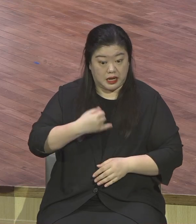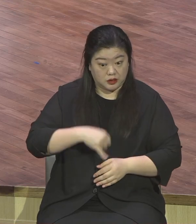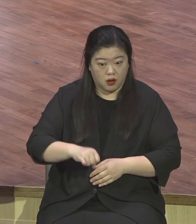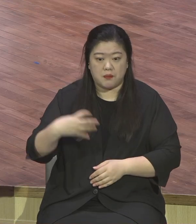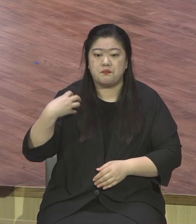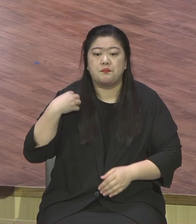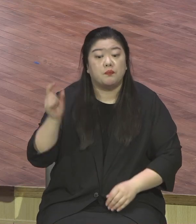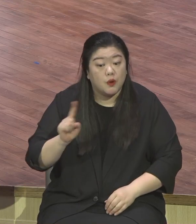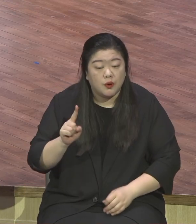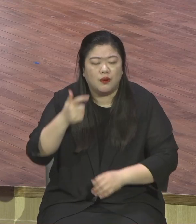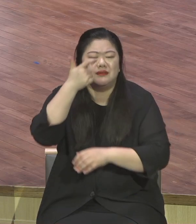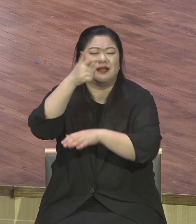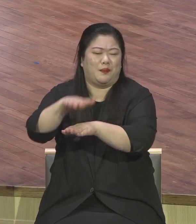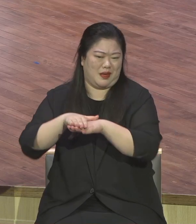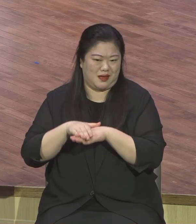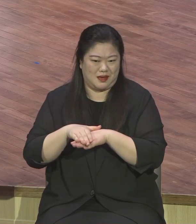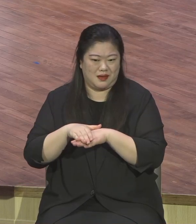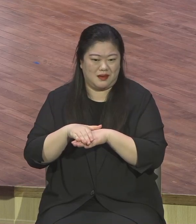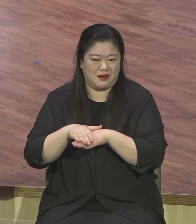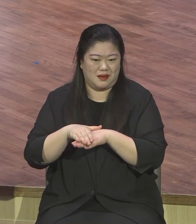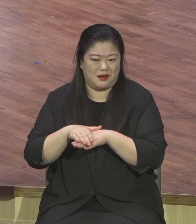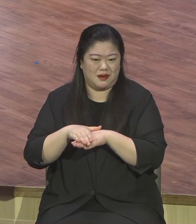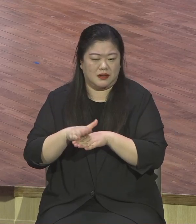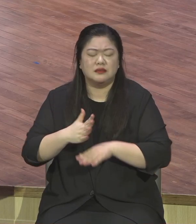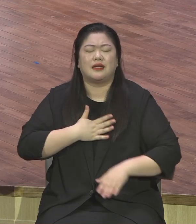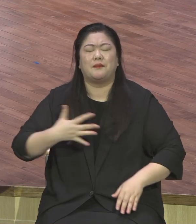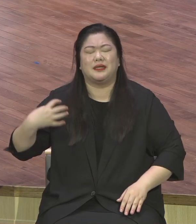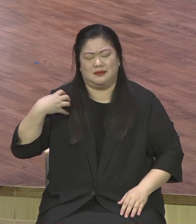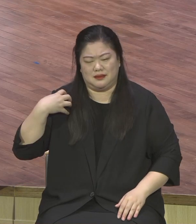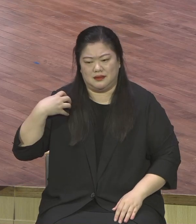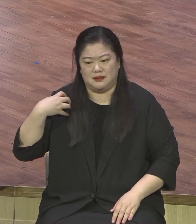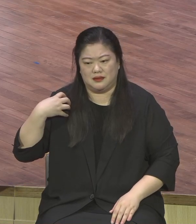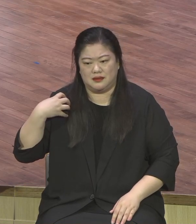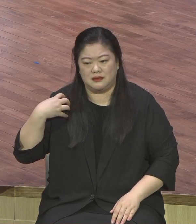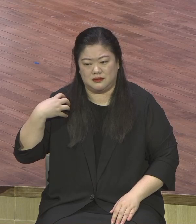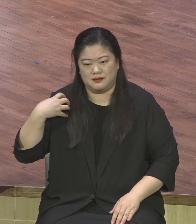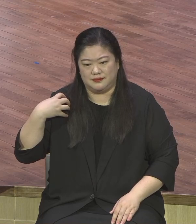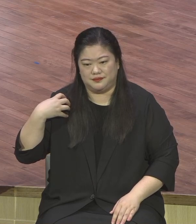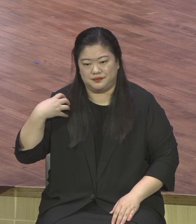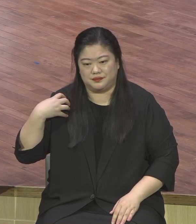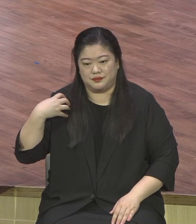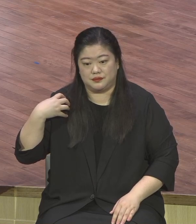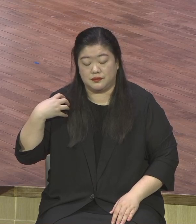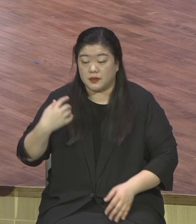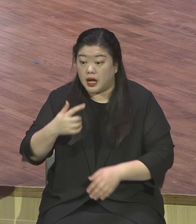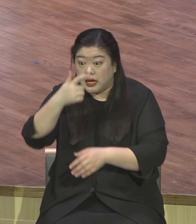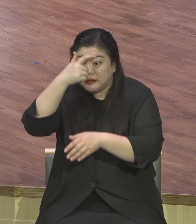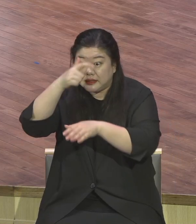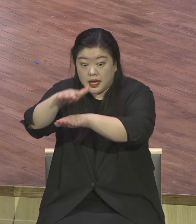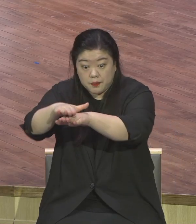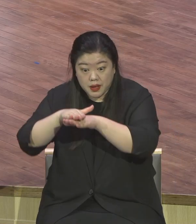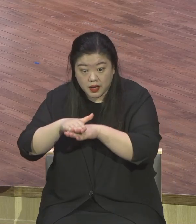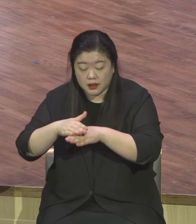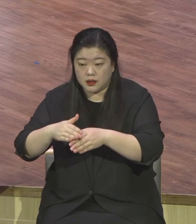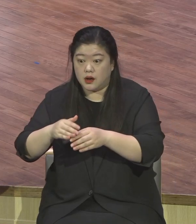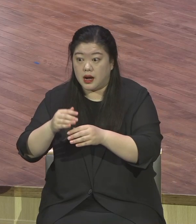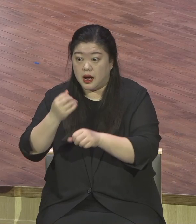하나님을 해야 될 거 딱 하나입니다 예배입니다 예배 예배 드리면 그 속에 모든 하나님 말씀 다 왔어요